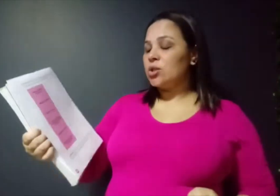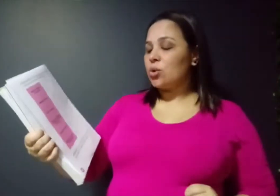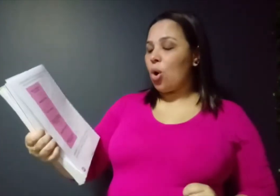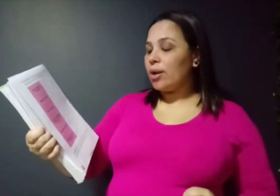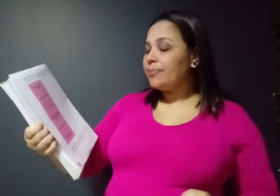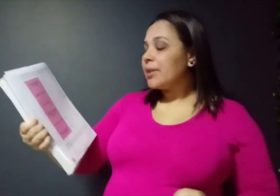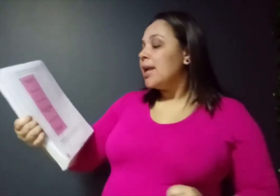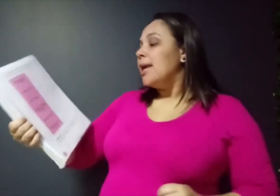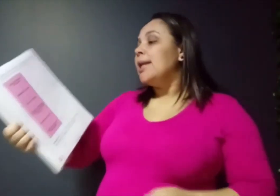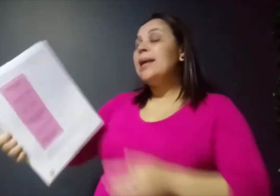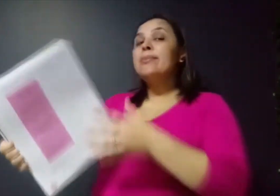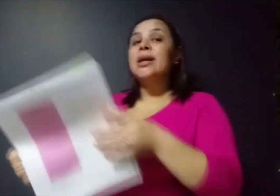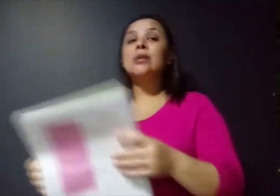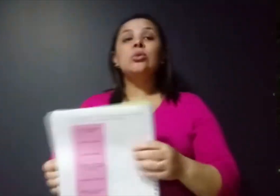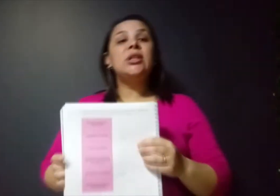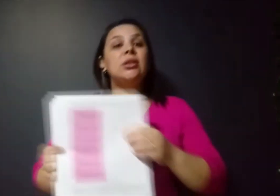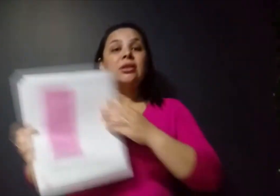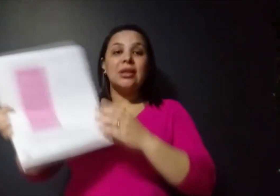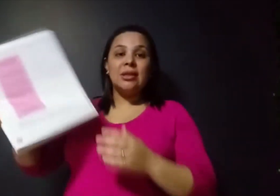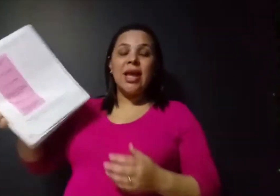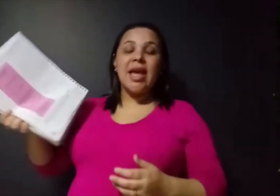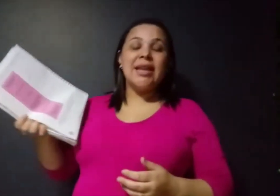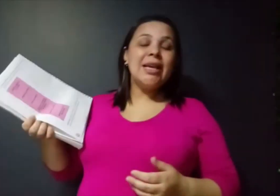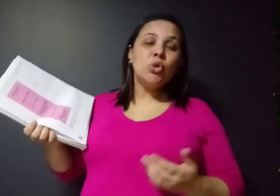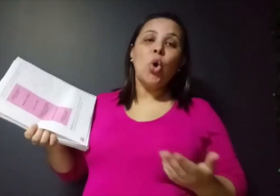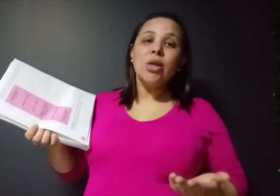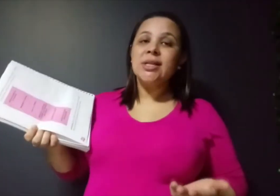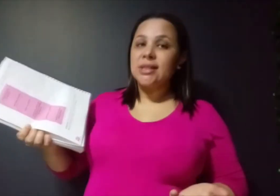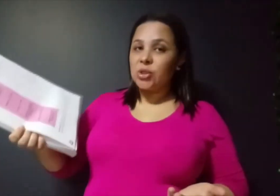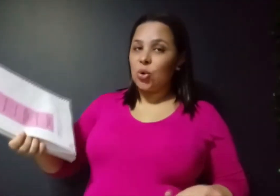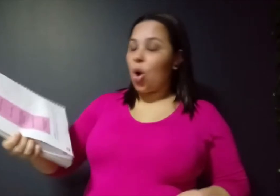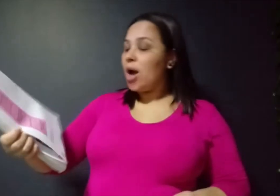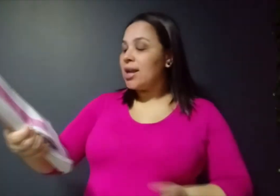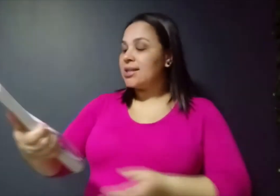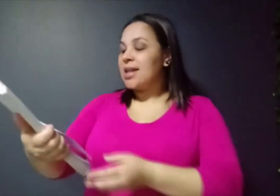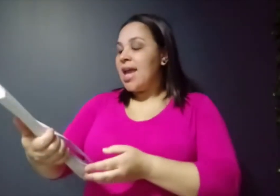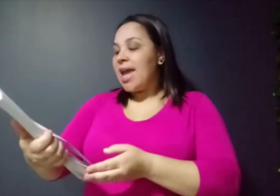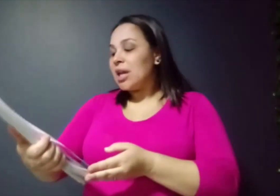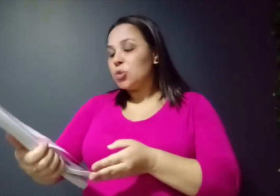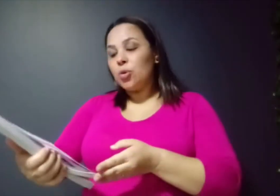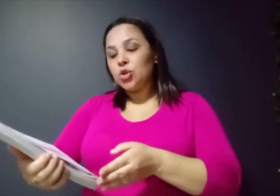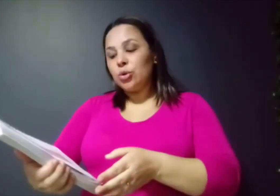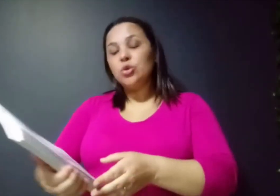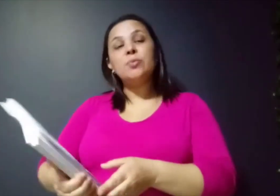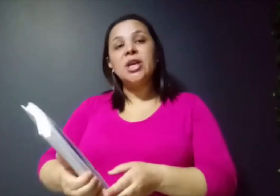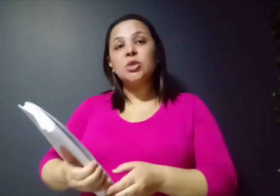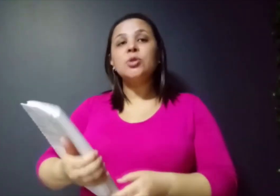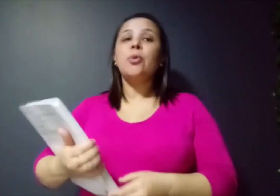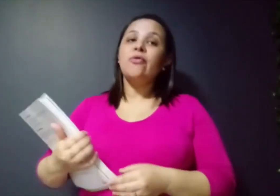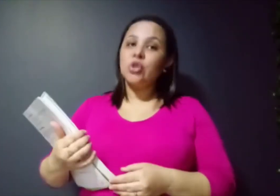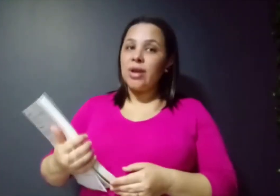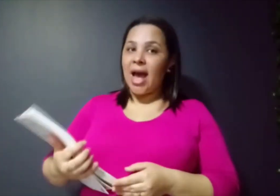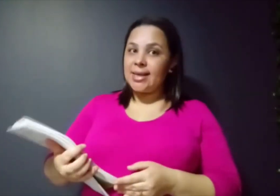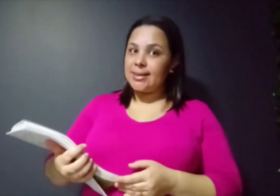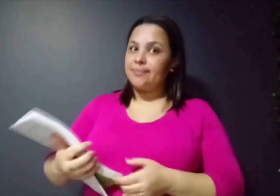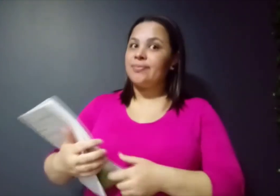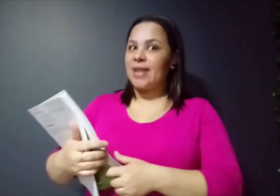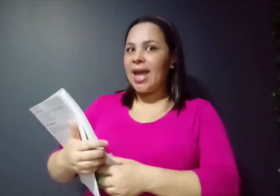escola. Lembrando que nem todas as escolas, elas possuem os mesmos profissionais. Né?